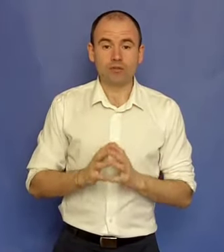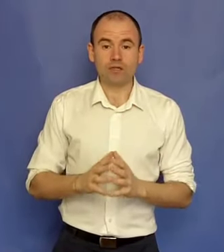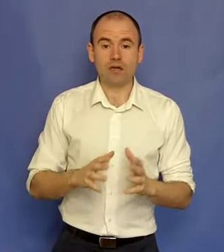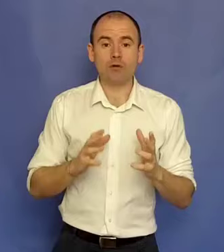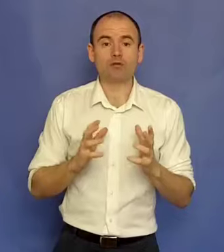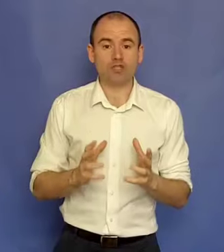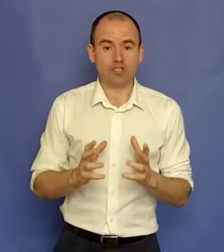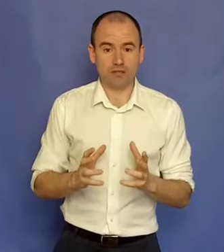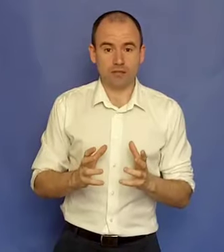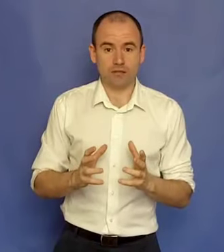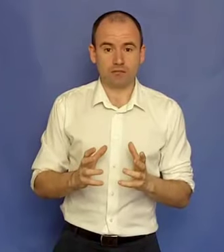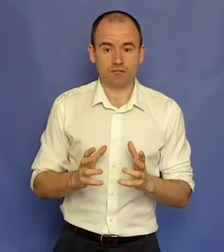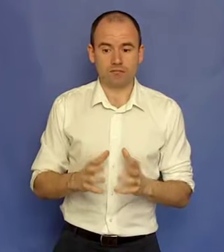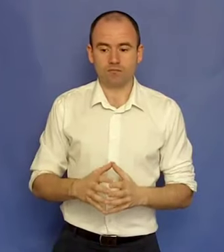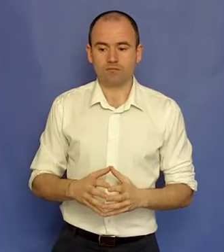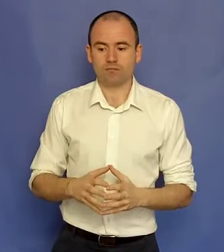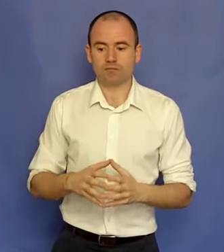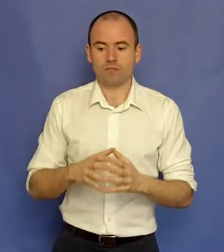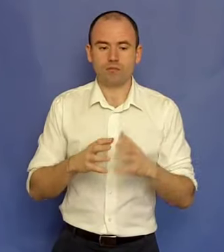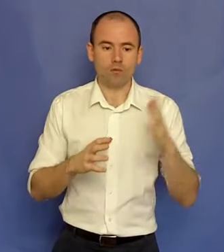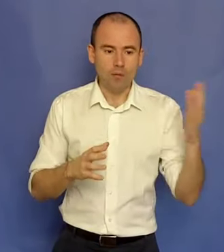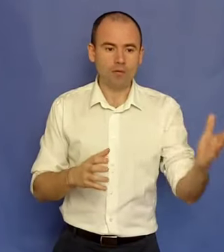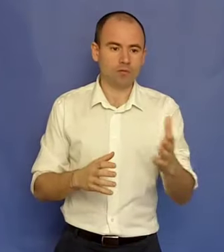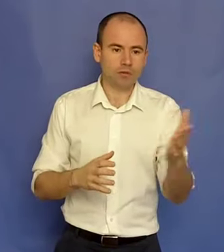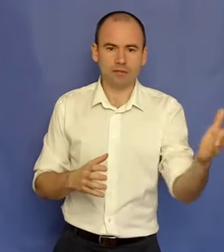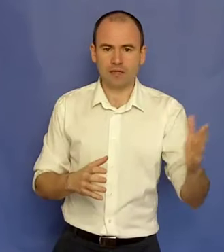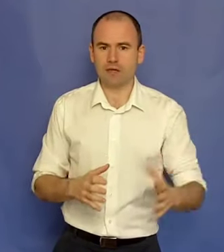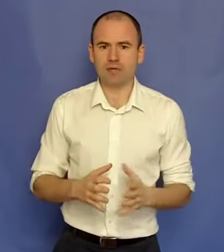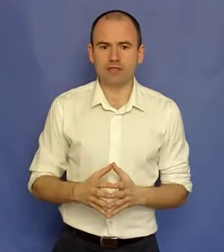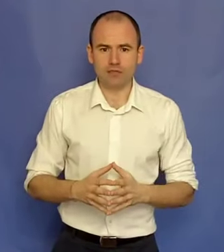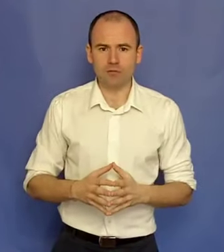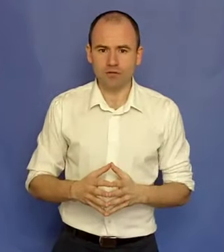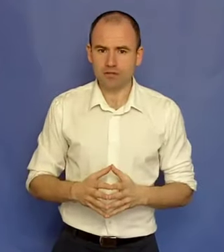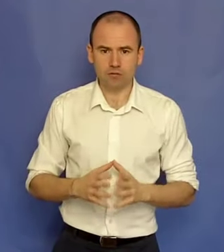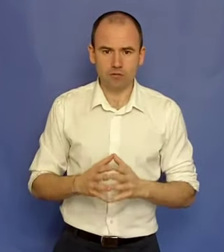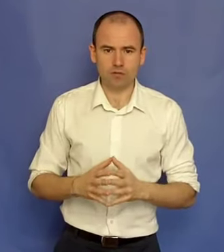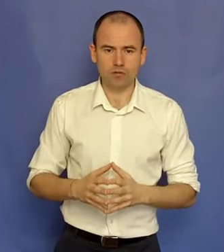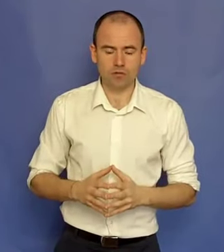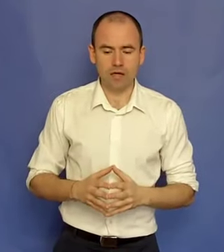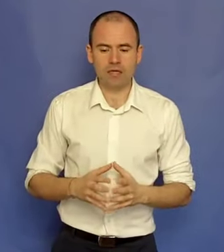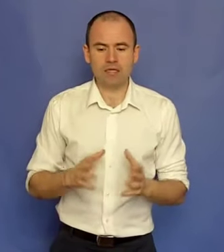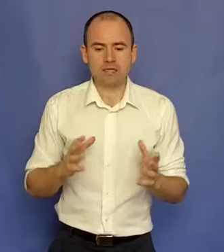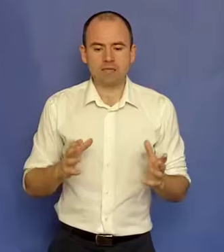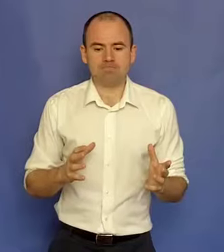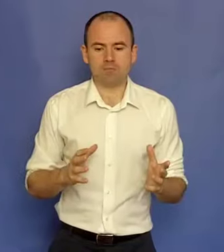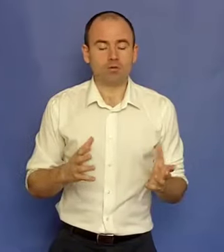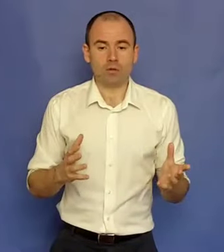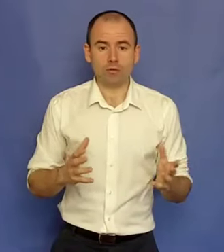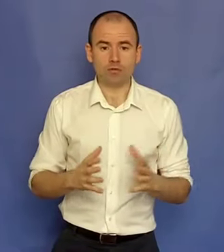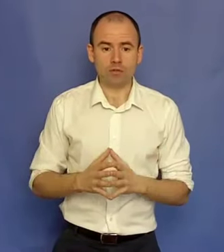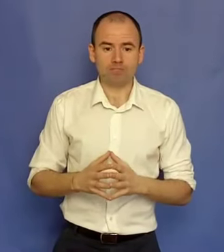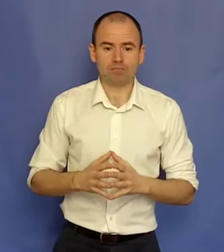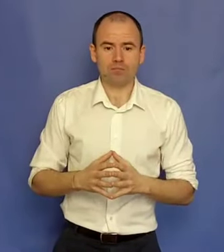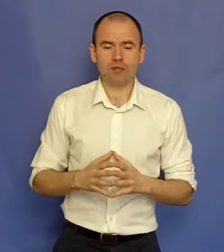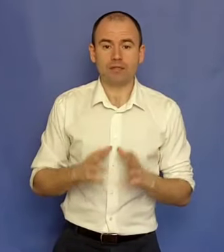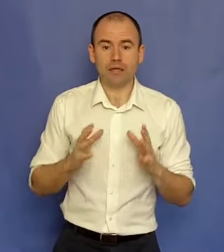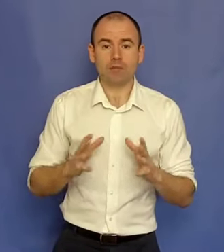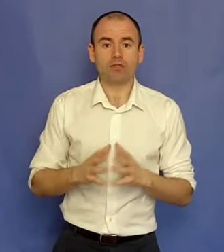politecnic am luat o decizie. Probabil urmări materialele mele știi povestea, nu intru în ea, nu intru amănunte. Ideea că am luat